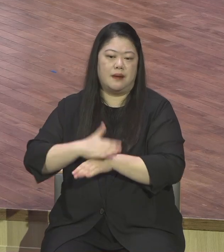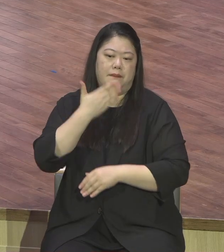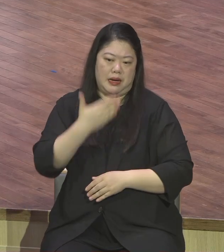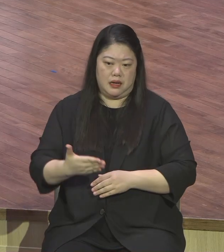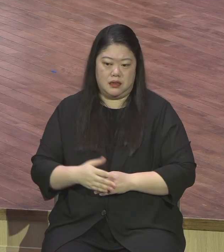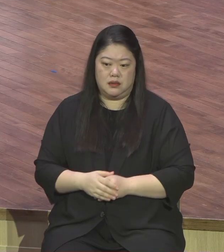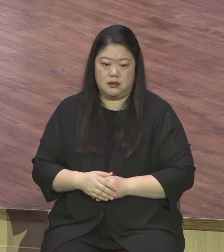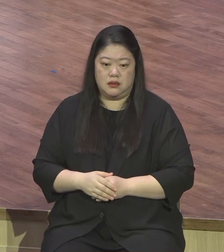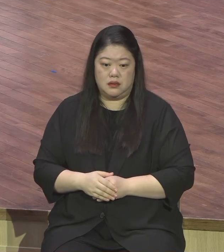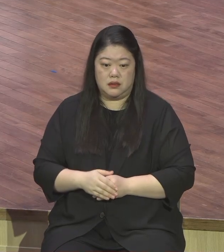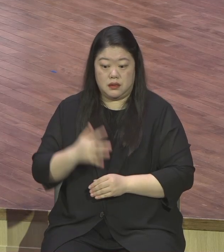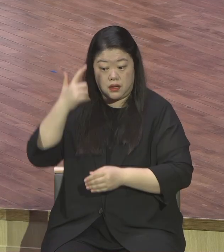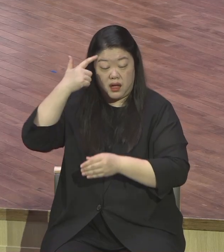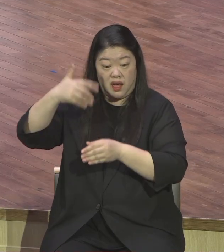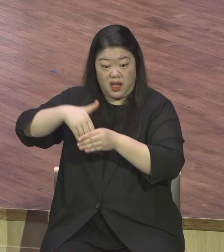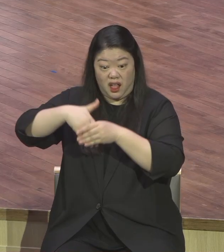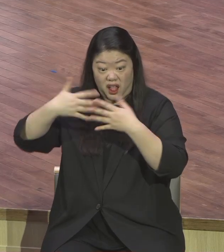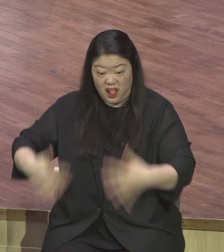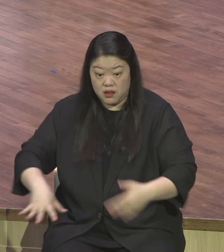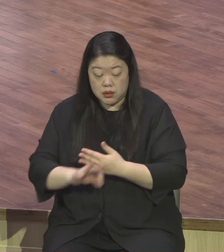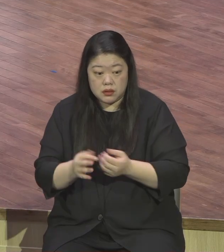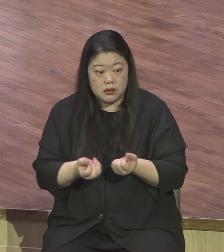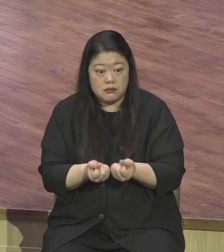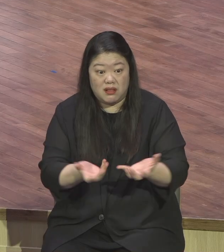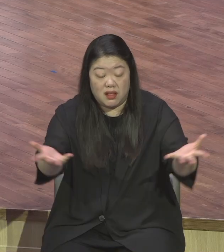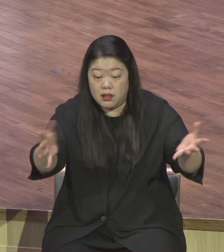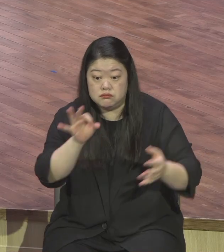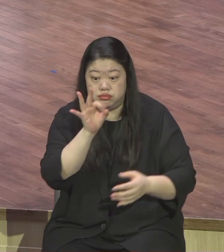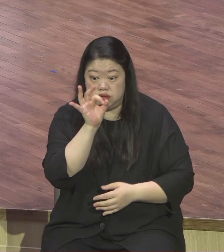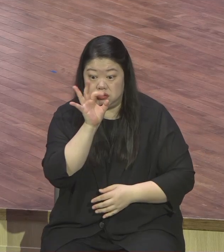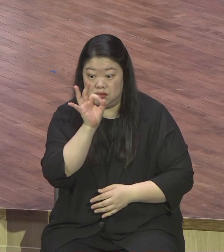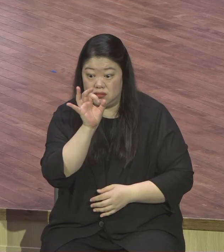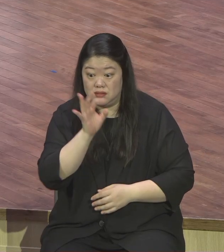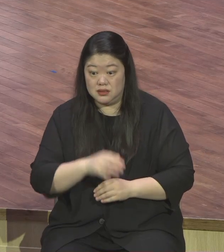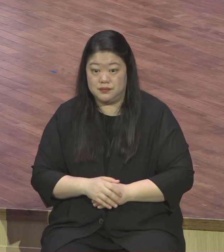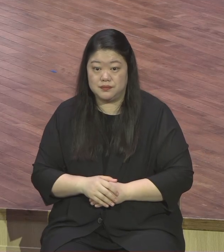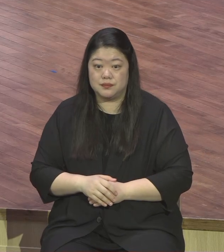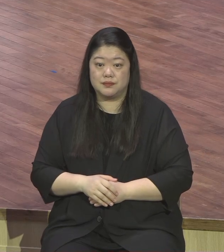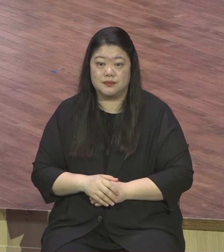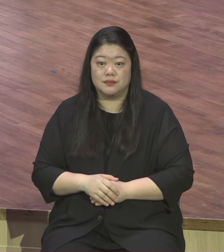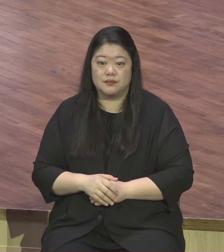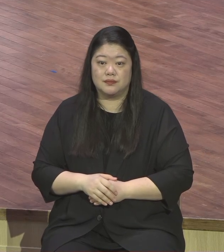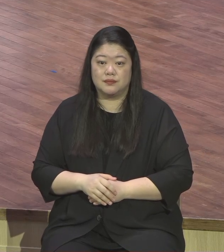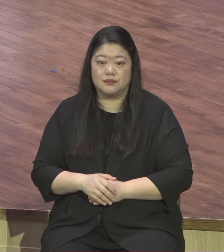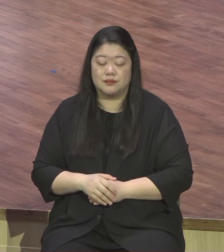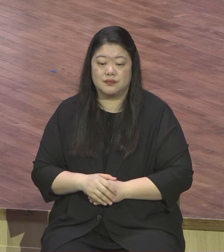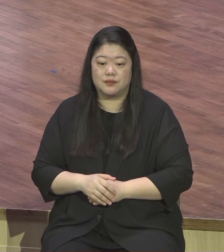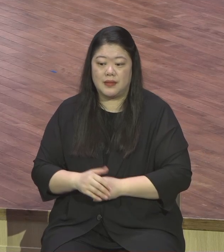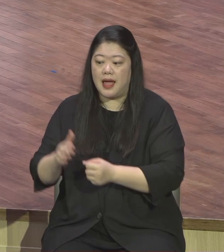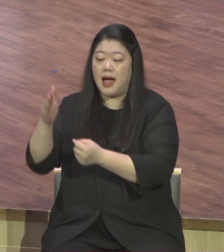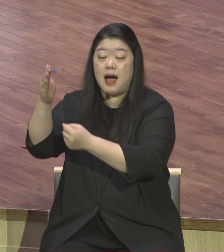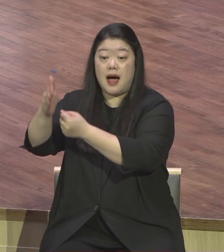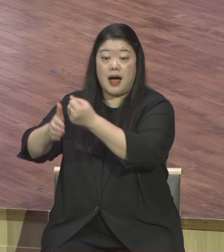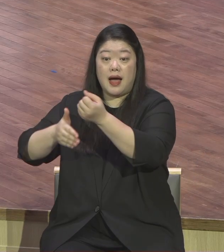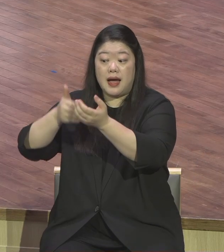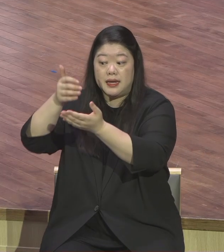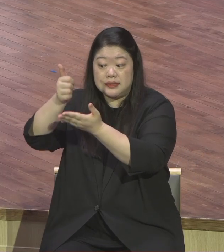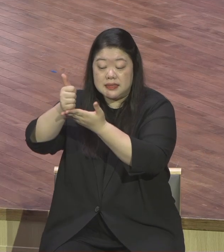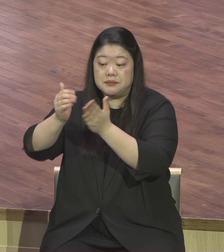그래서 사도 바울은 보면 2절로 3절에 이렇게 감지합니다 하나님의 비밀인 그리스도